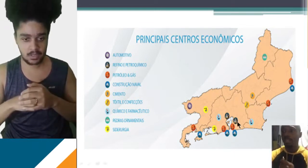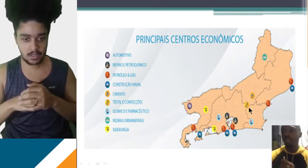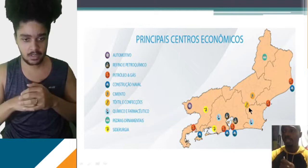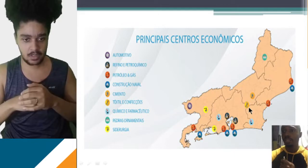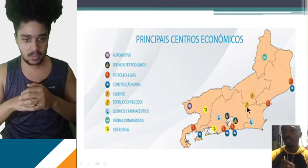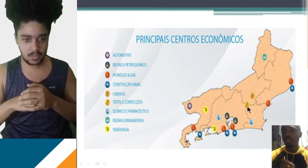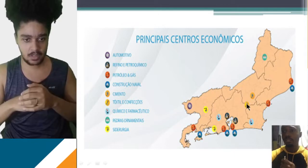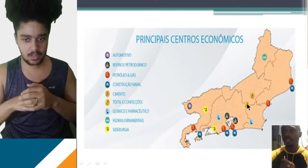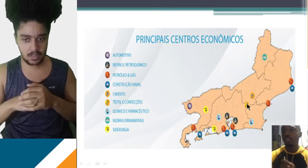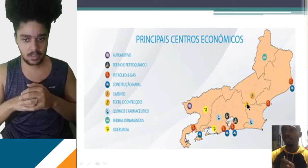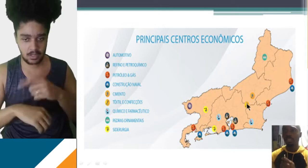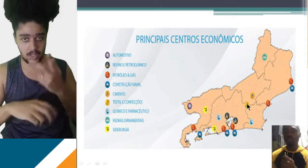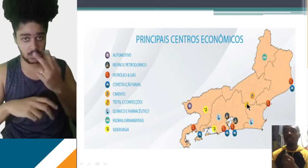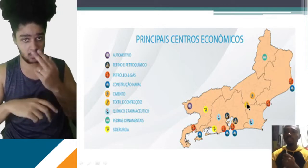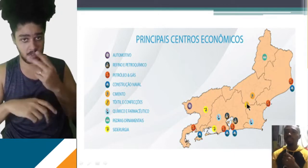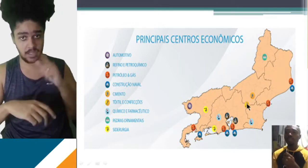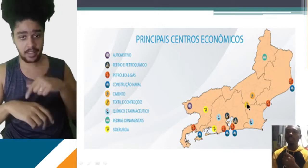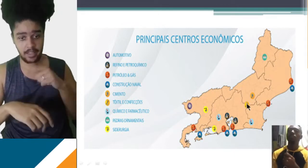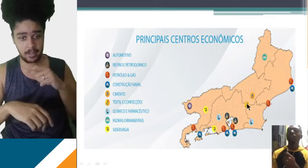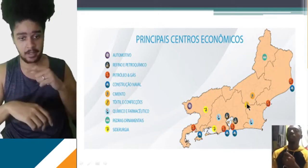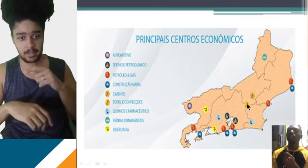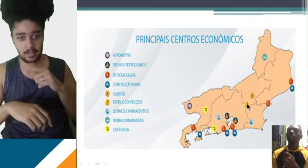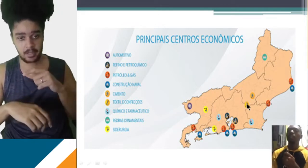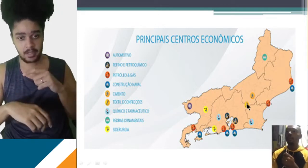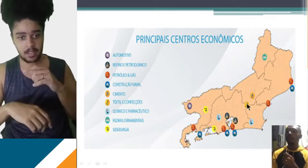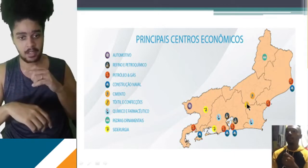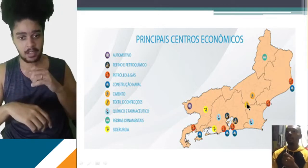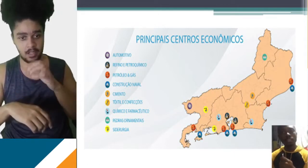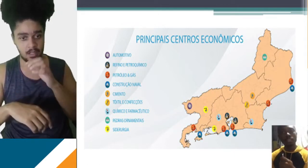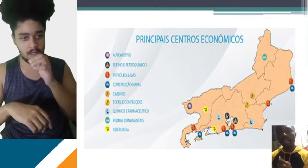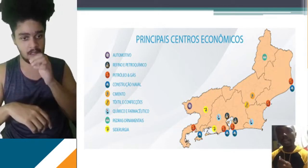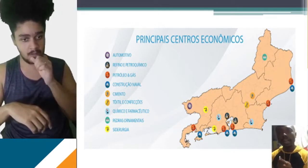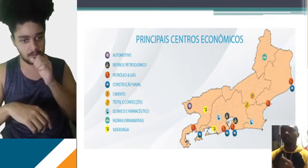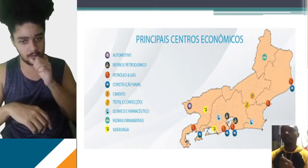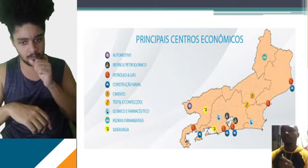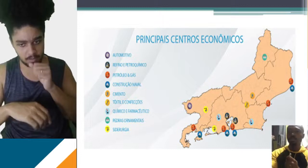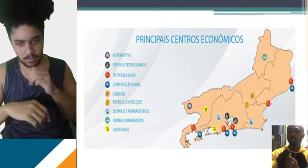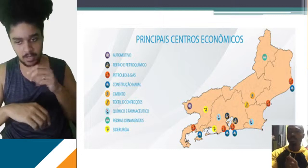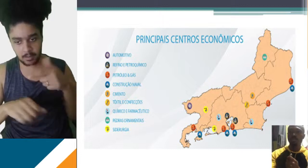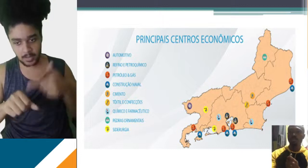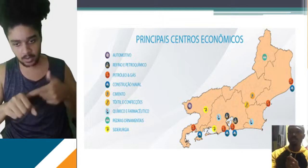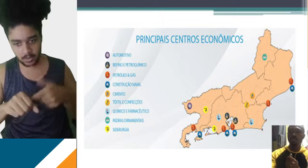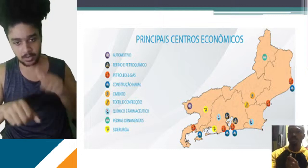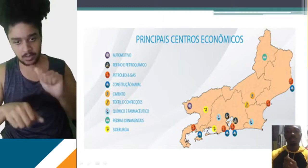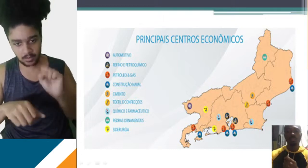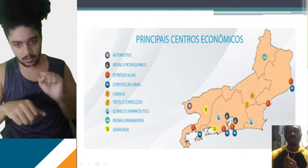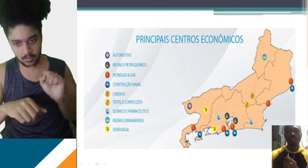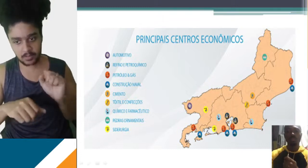Aqui, mais em tesouro aqui, é o textil e confecções. A gente tem abóbora, petróleo e gás, que é ali na região mais norte,